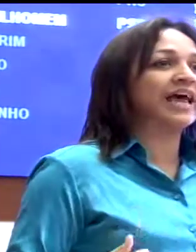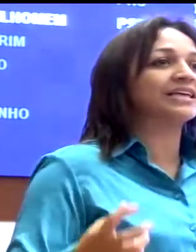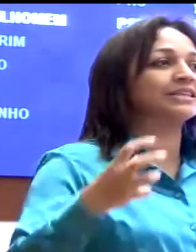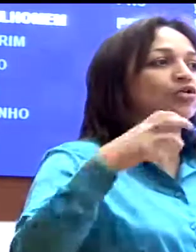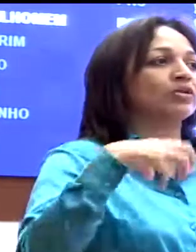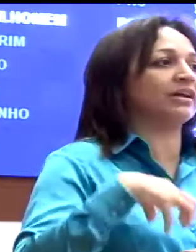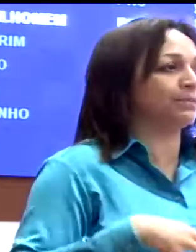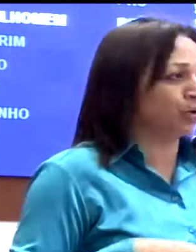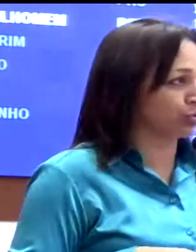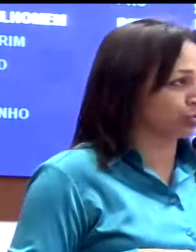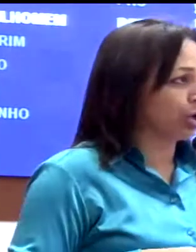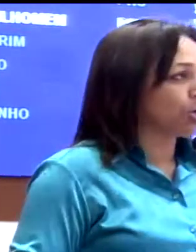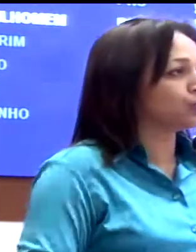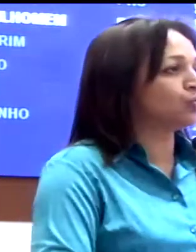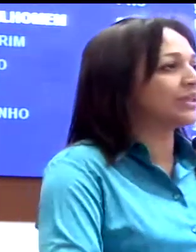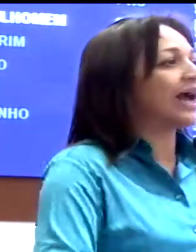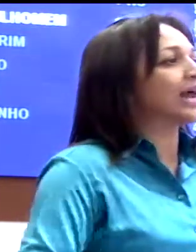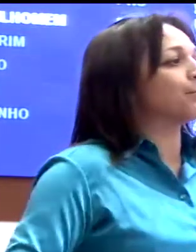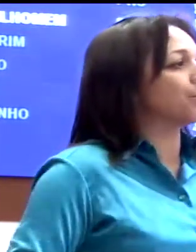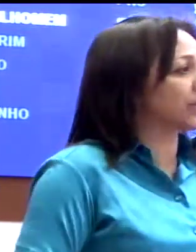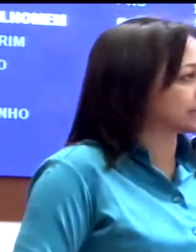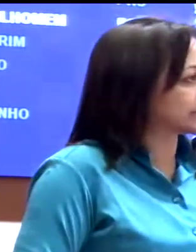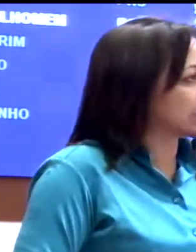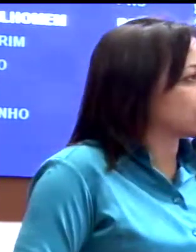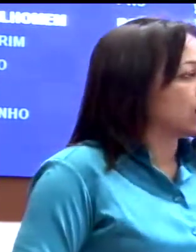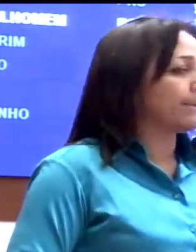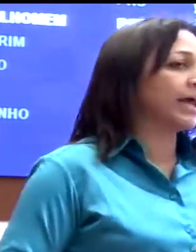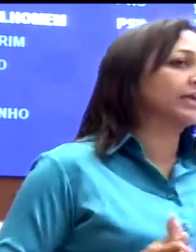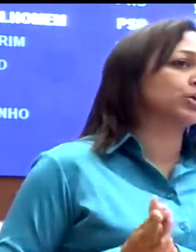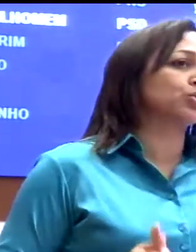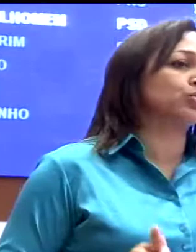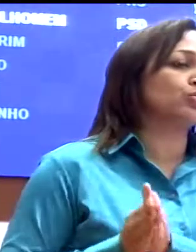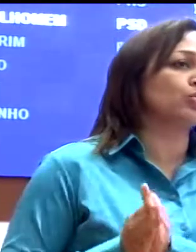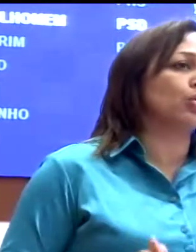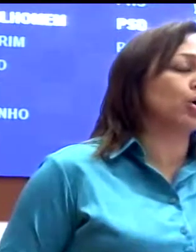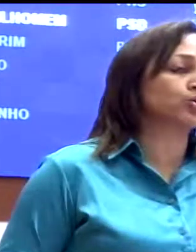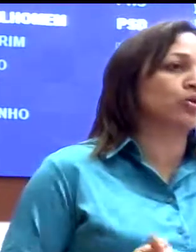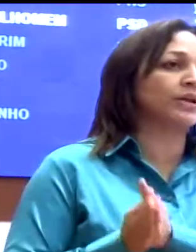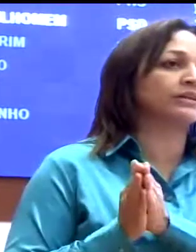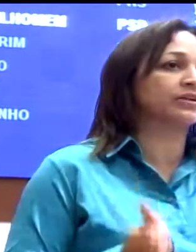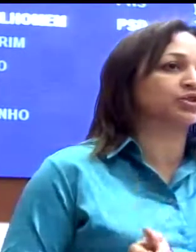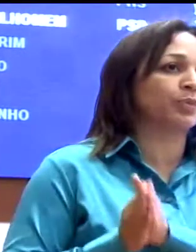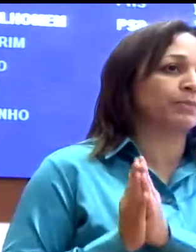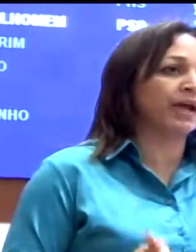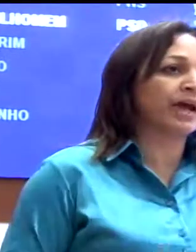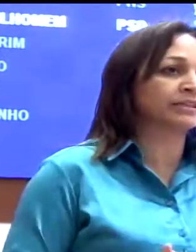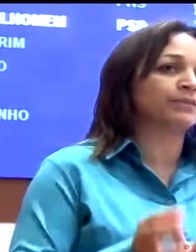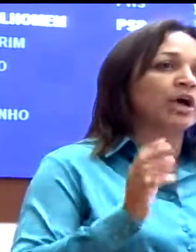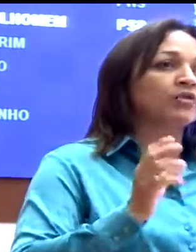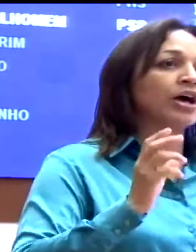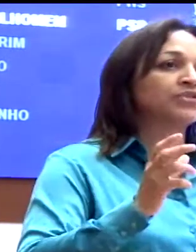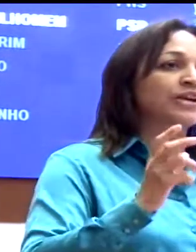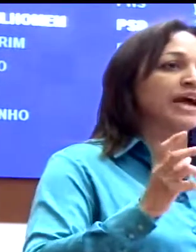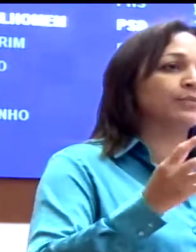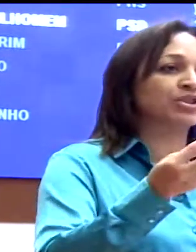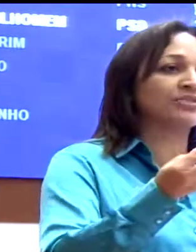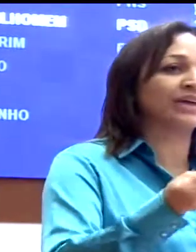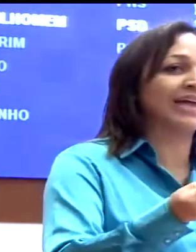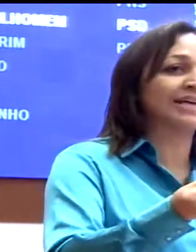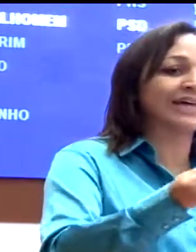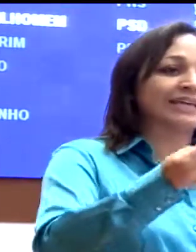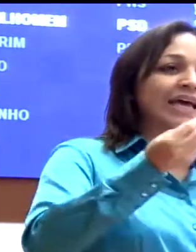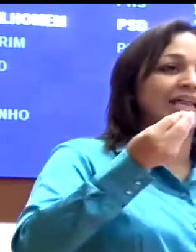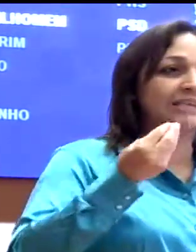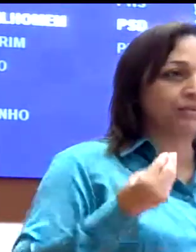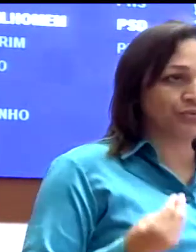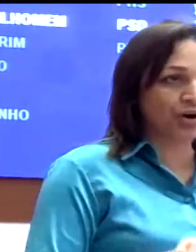é fazer esse contraponto, juntar a população para que, junto conosco, com militante do PPS, nós venhamos, na